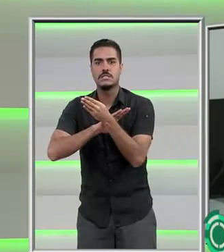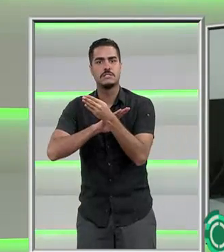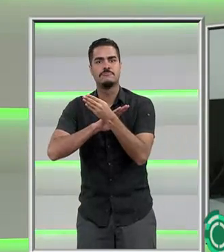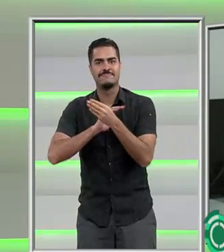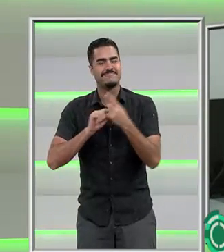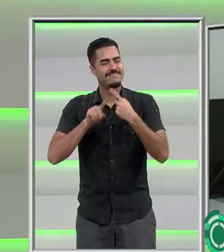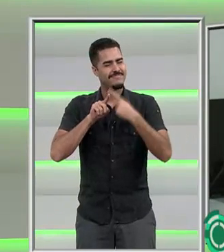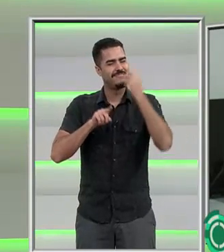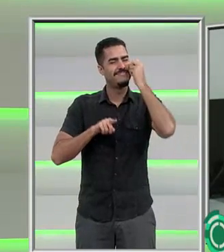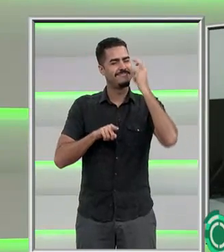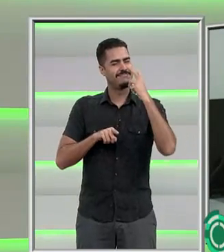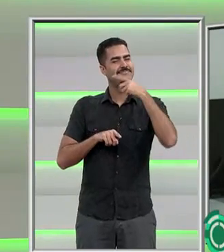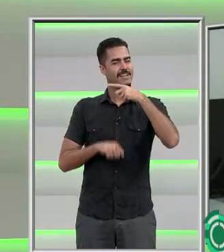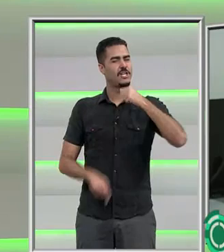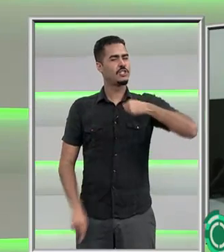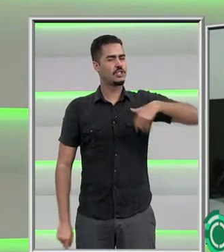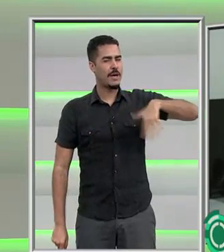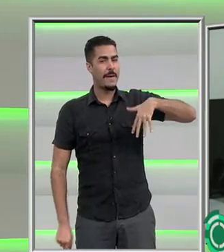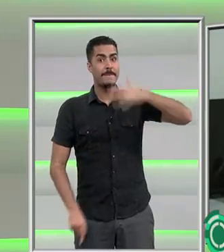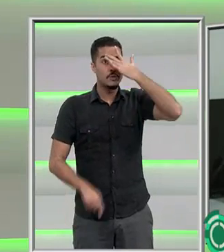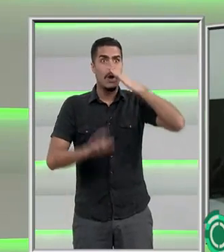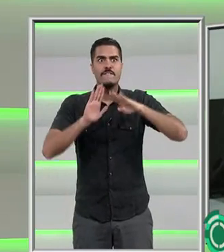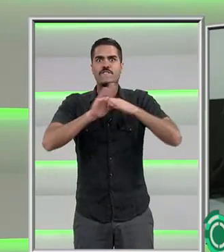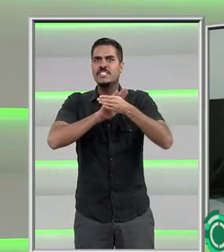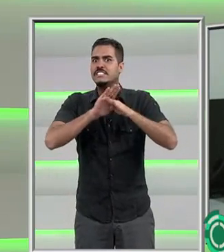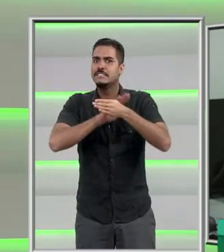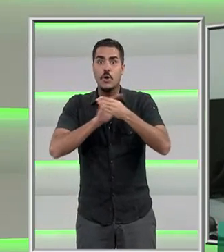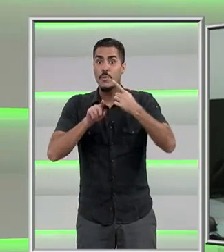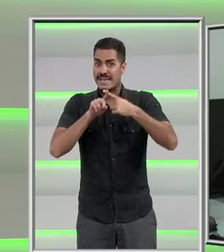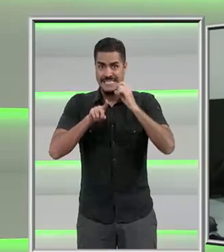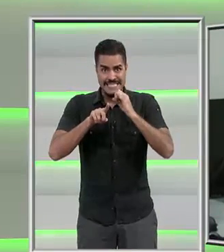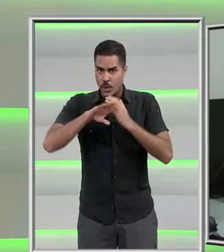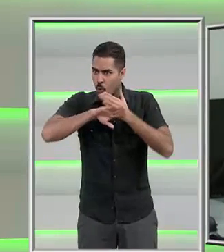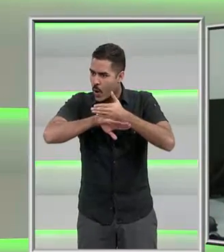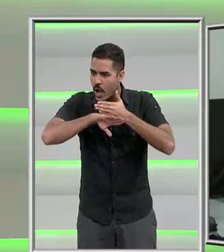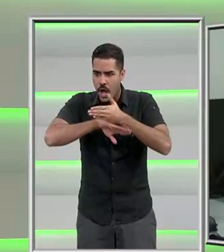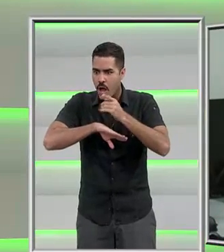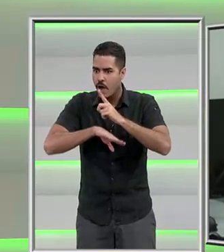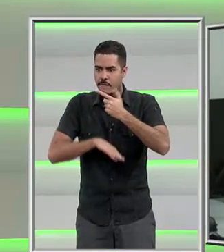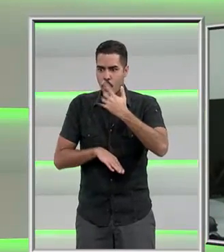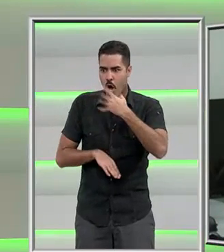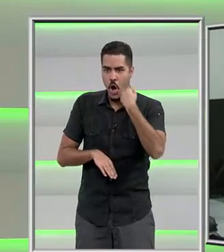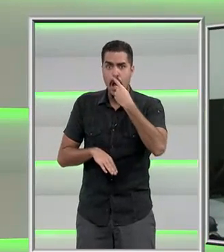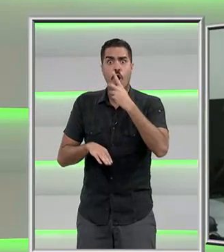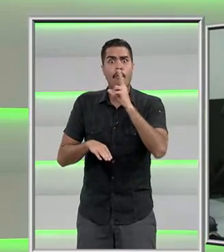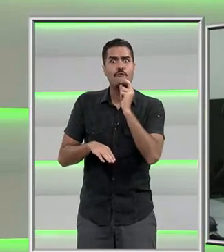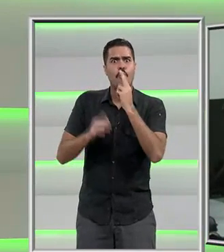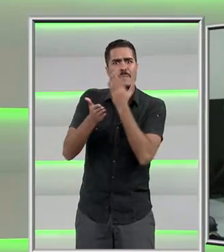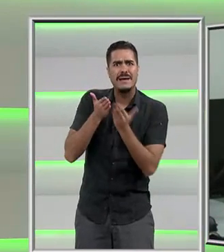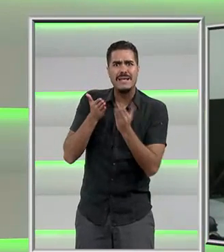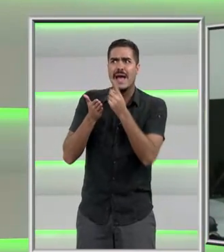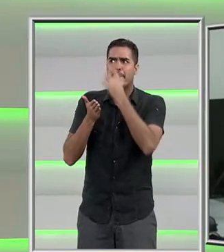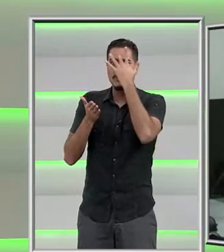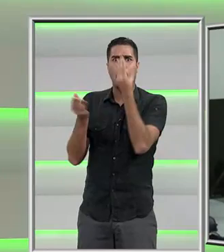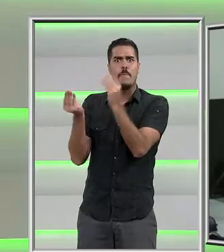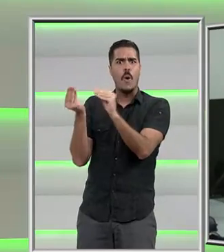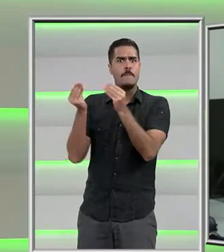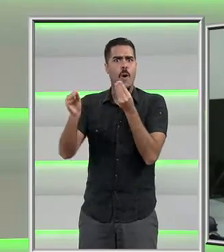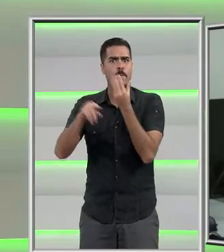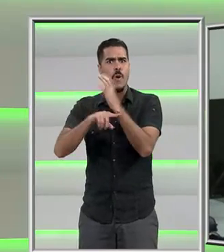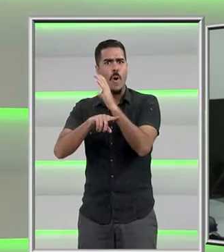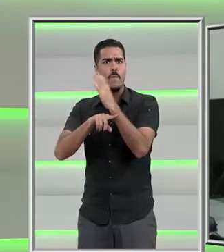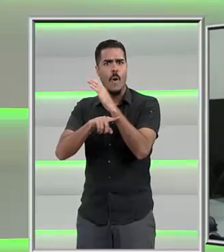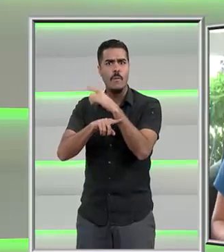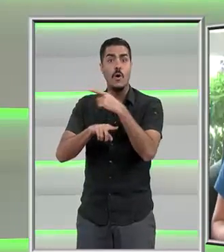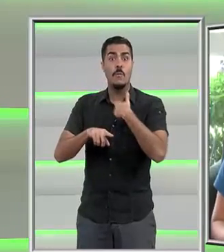torna você uma pessoa viciada. Se eu não estiver conectado no Snapchat 24 horas, eu vou perder tudo aquilo que foi postado pela